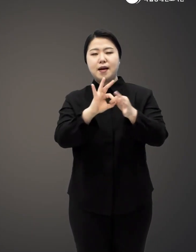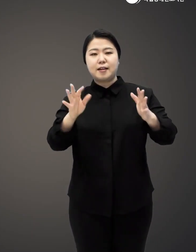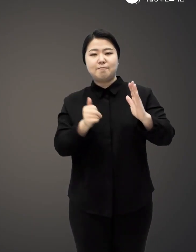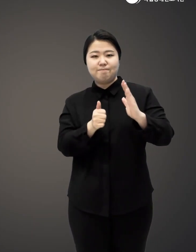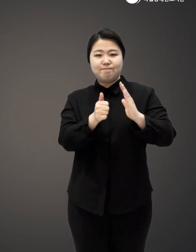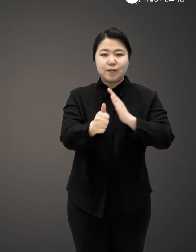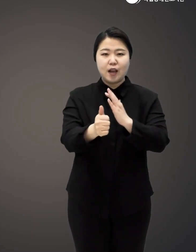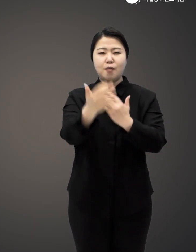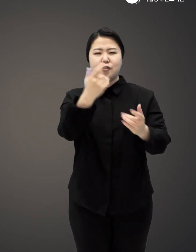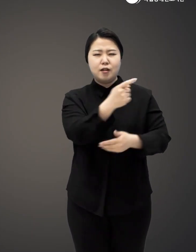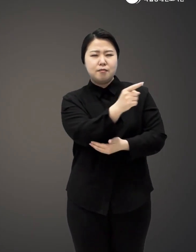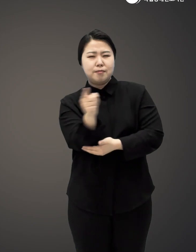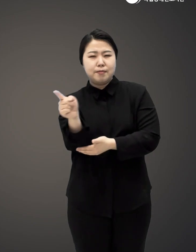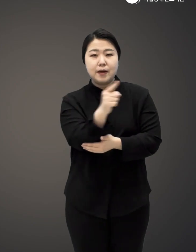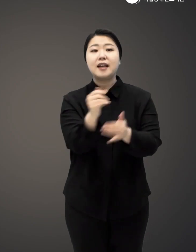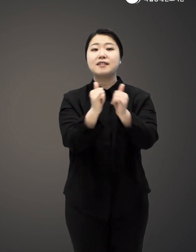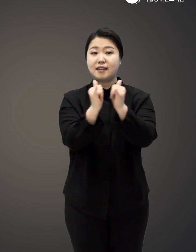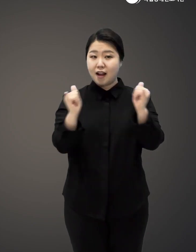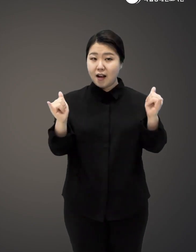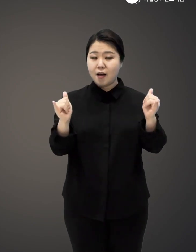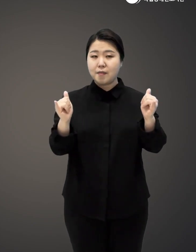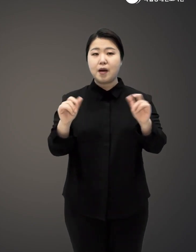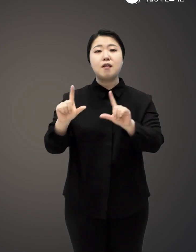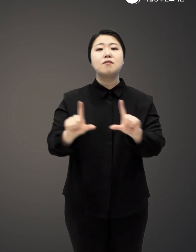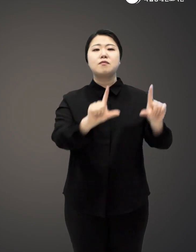일렁거리는 건물로 돌진하는 소방관